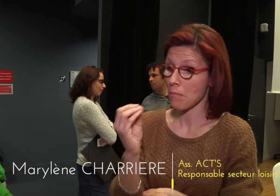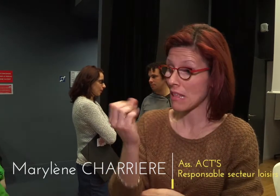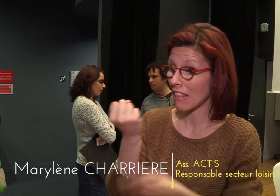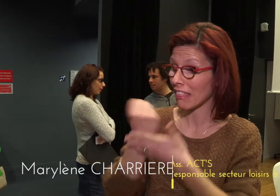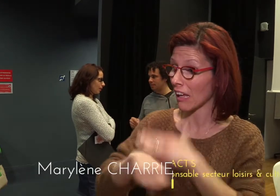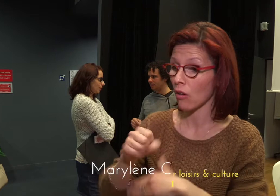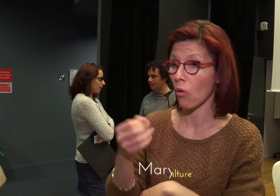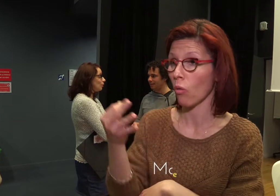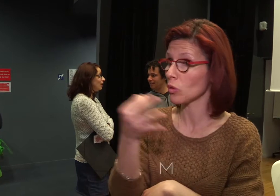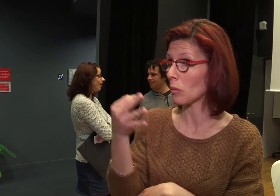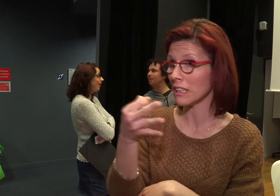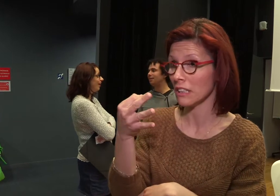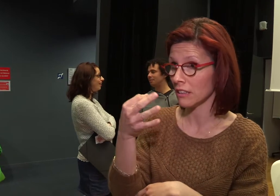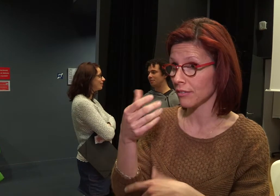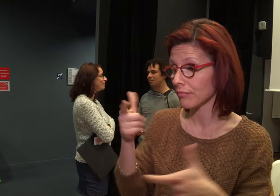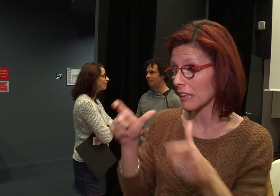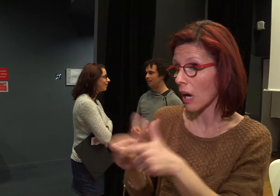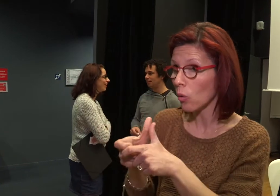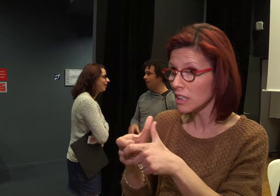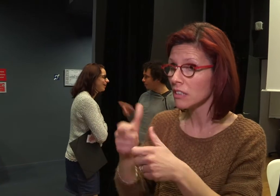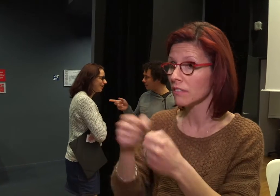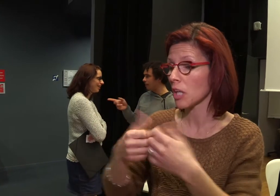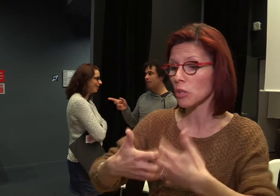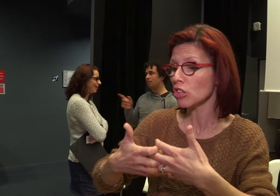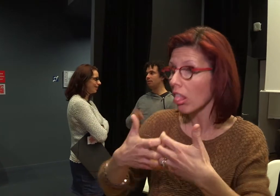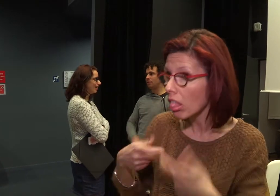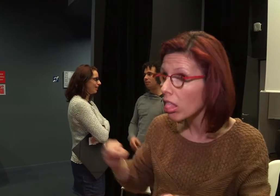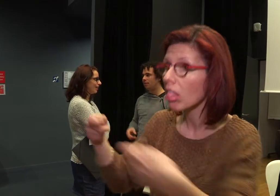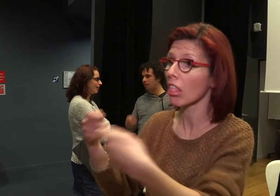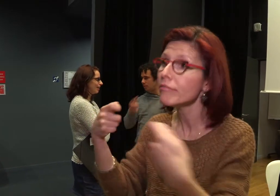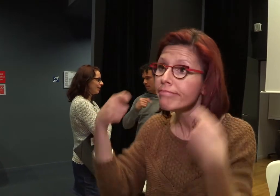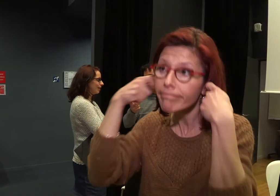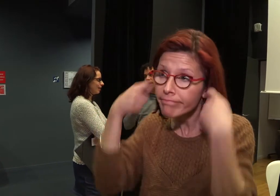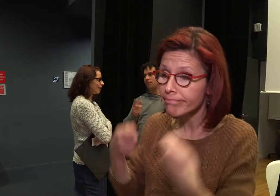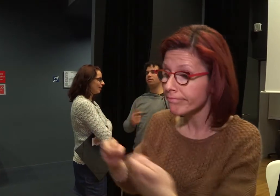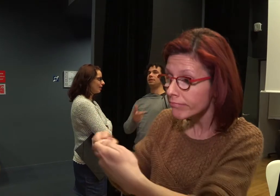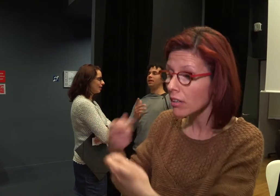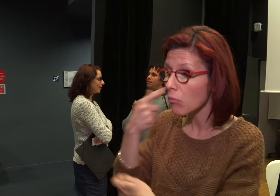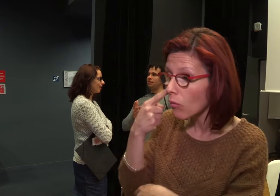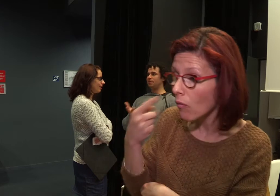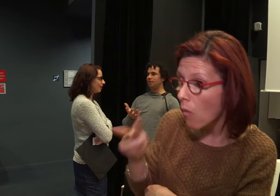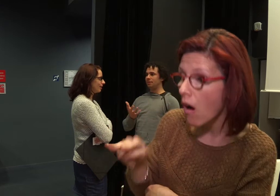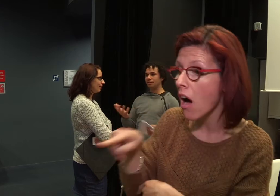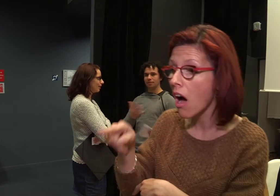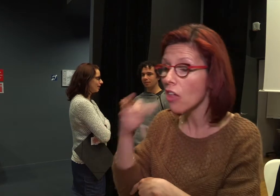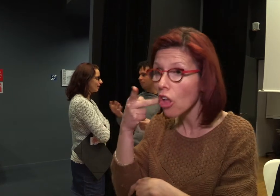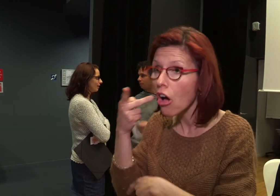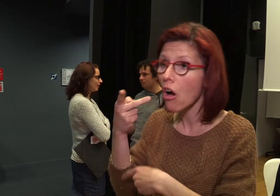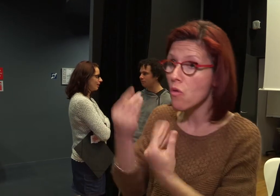En fait, on vient avec une machine et on fait des tests de dépistage à l'enfant pour voir si l'enfant est entendant ou sourd.